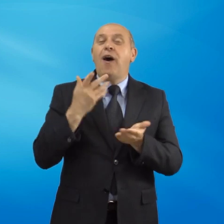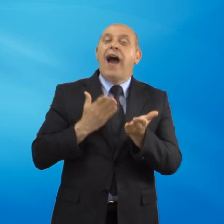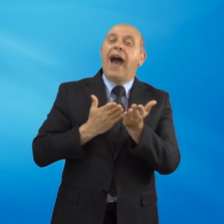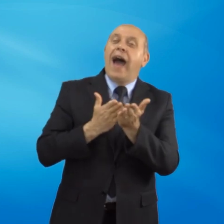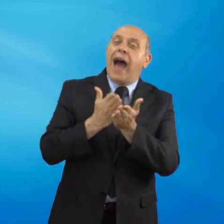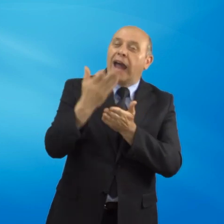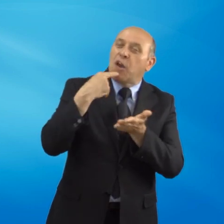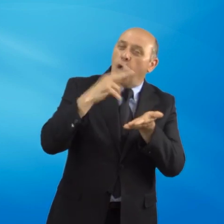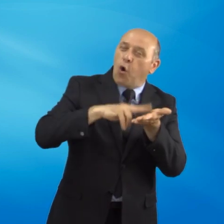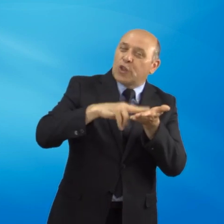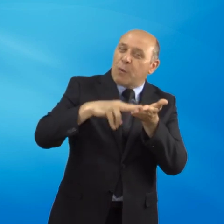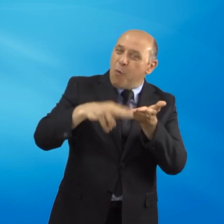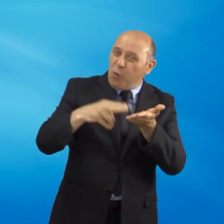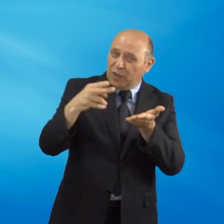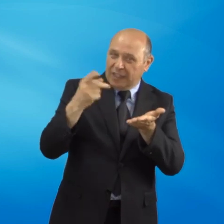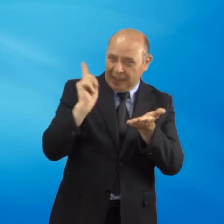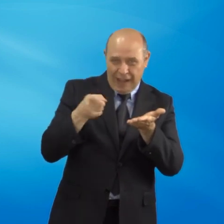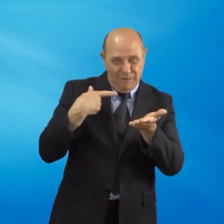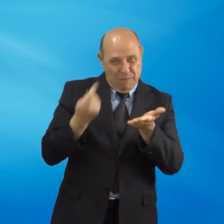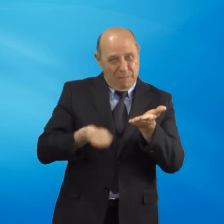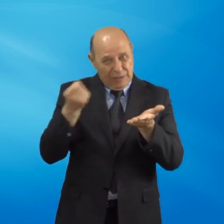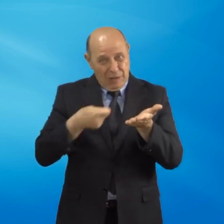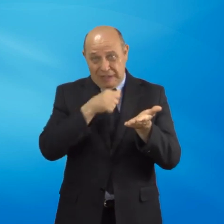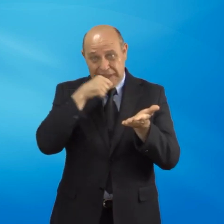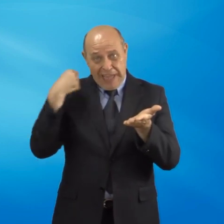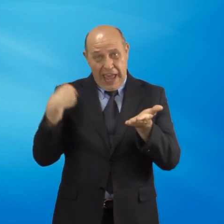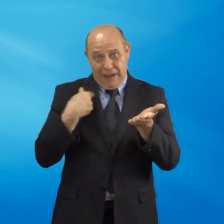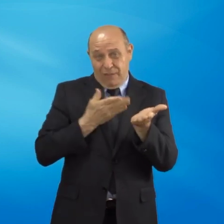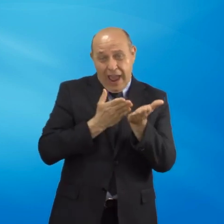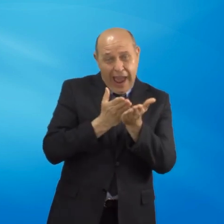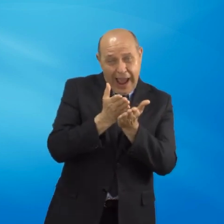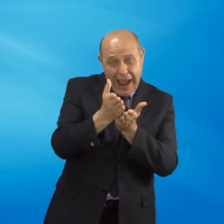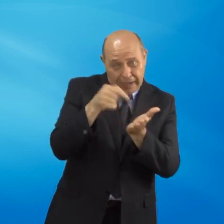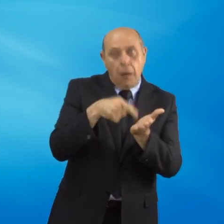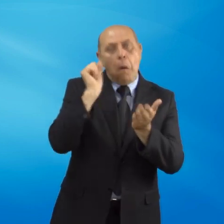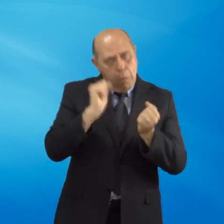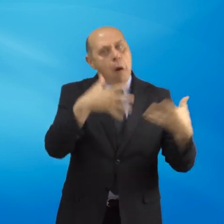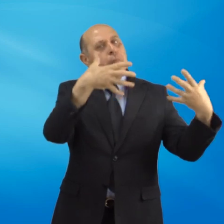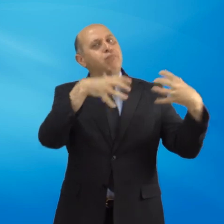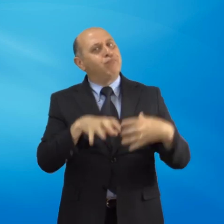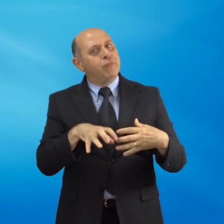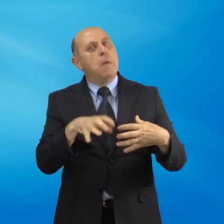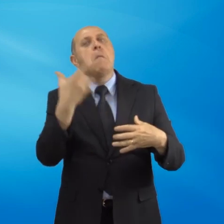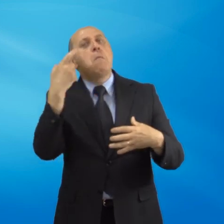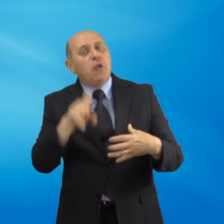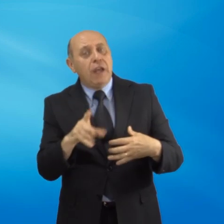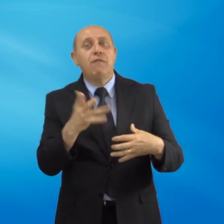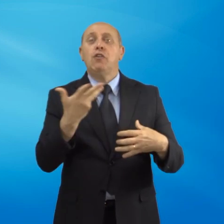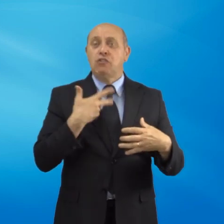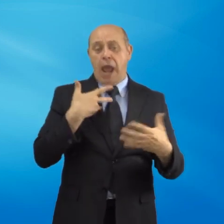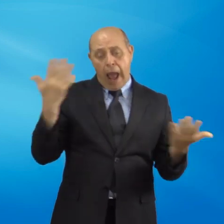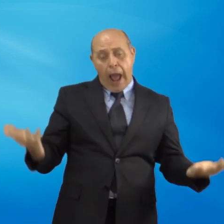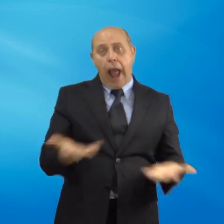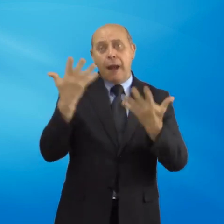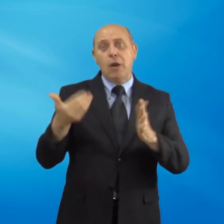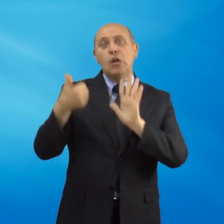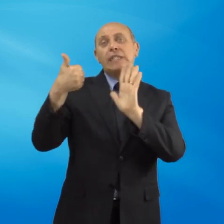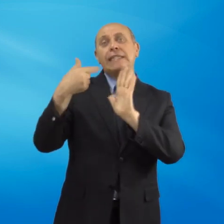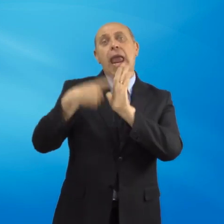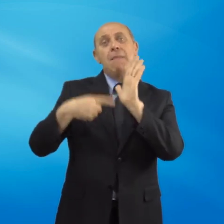richiesti per andare in pensione per i lavoratori che assistono da almeno sei mesi parenti di primo grado